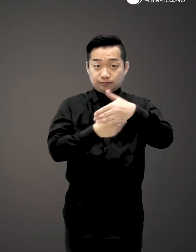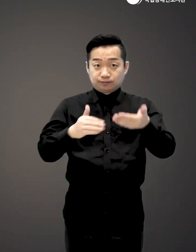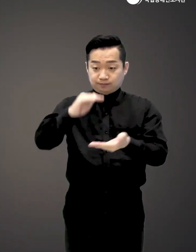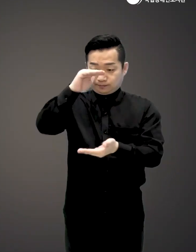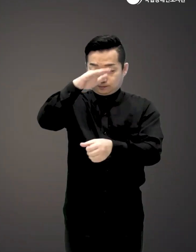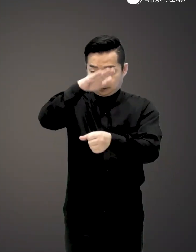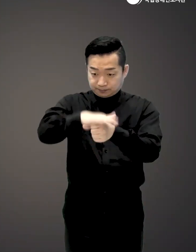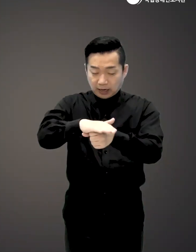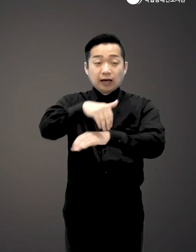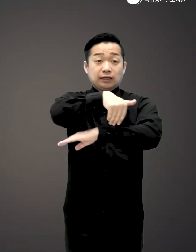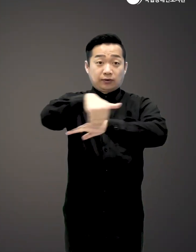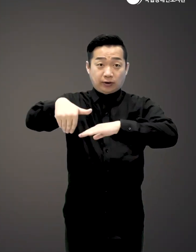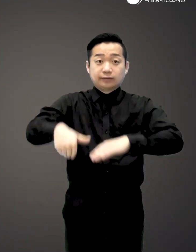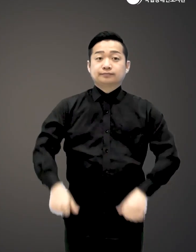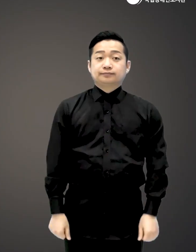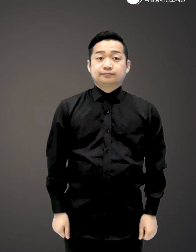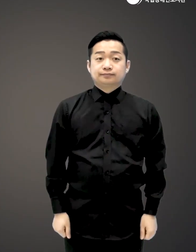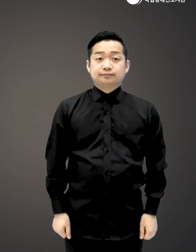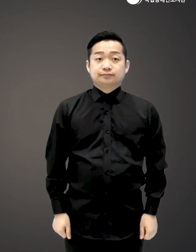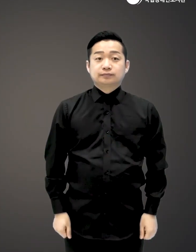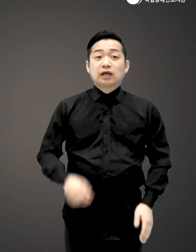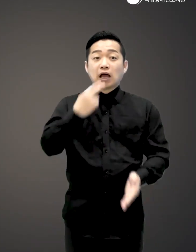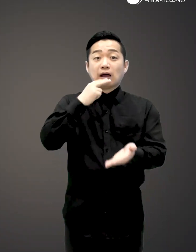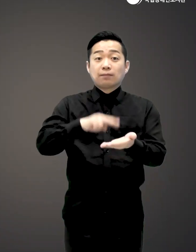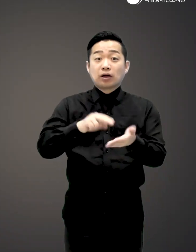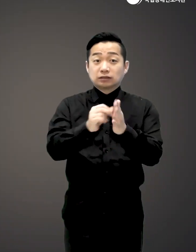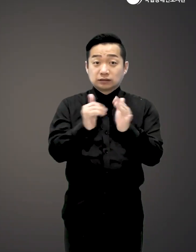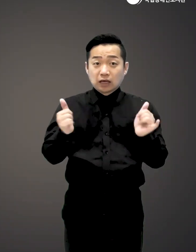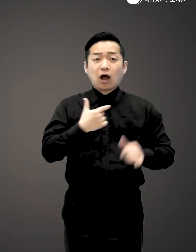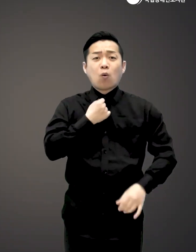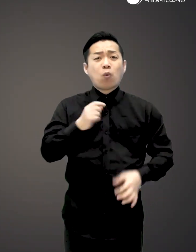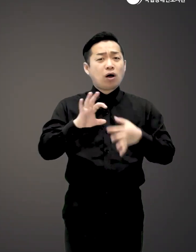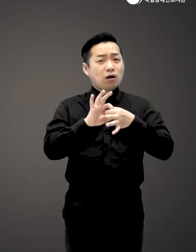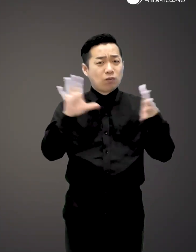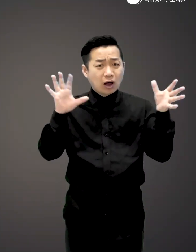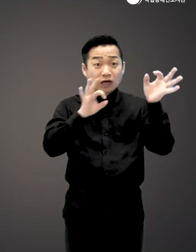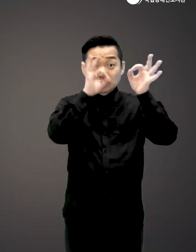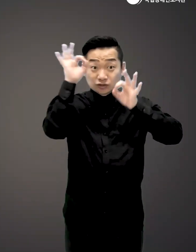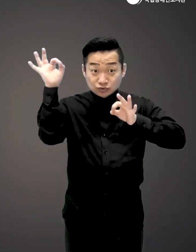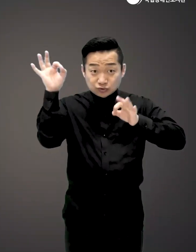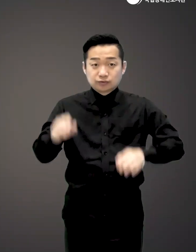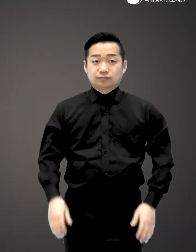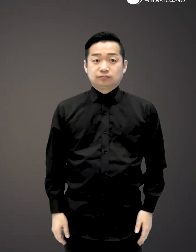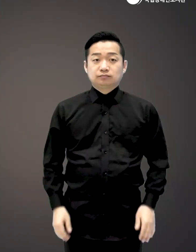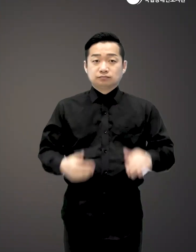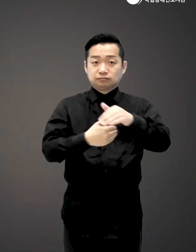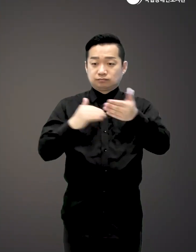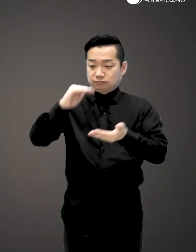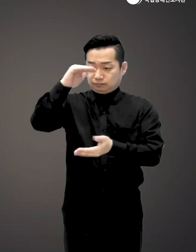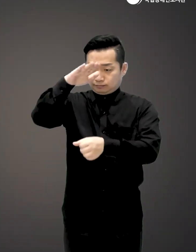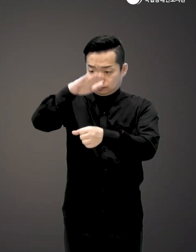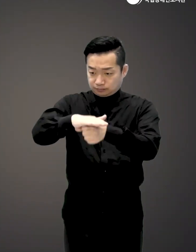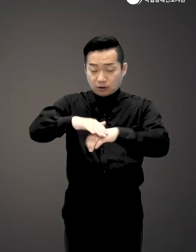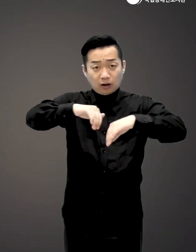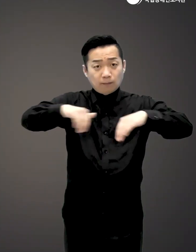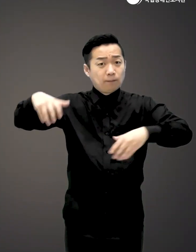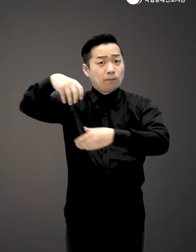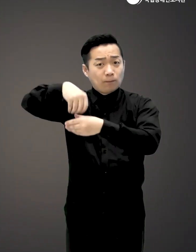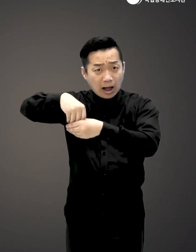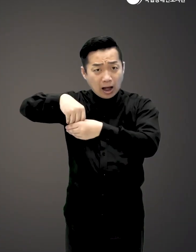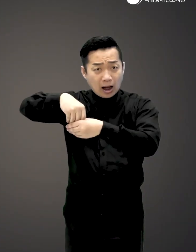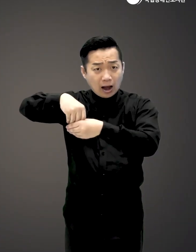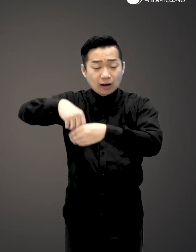쓰레기통을 뒤져 편지를 쓴 사람의 일사와 상관없이 실수로 포스트캡슐 우편물로